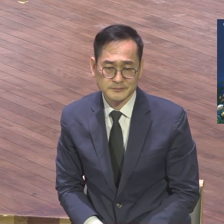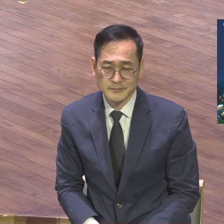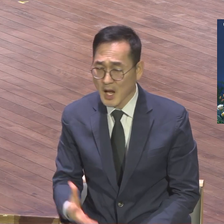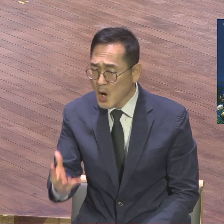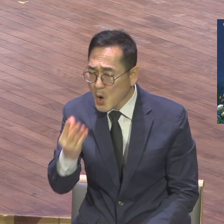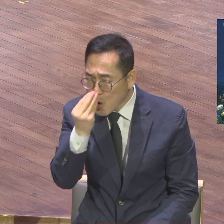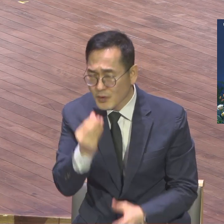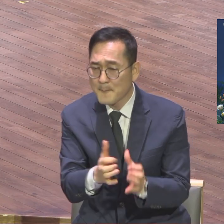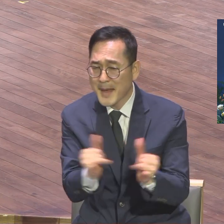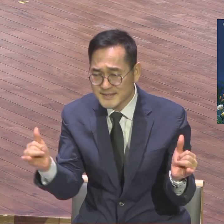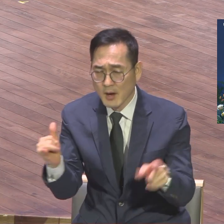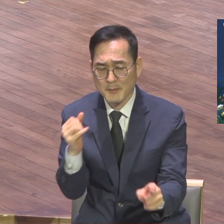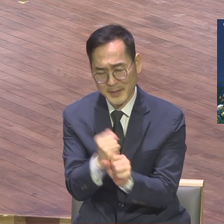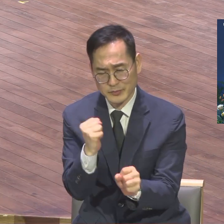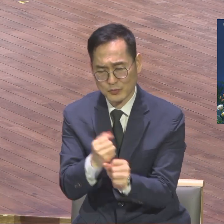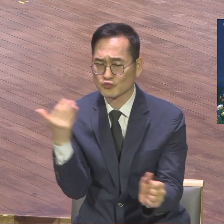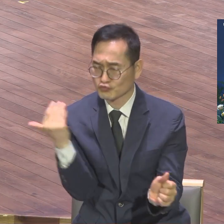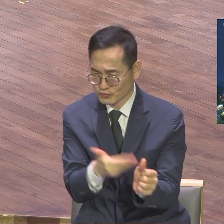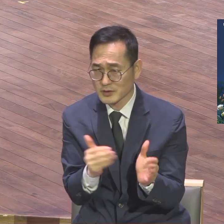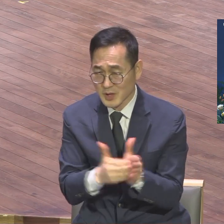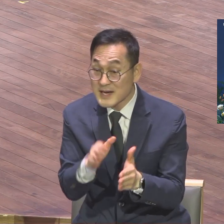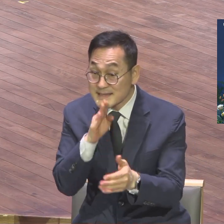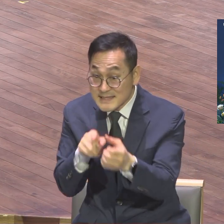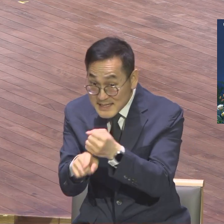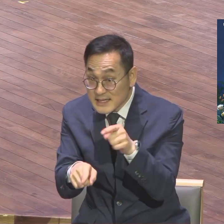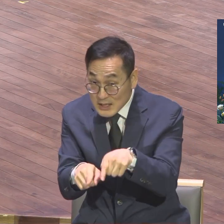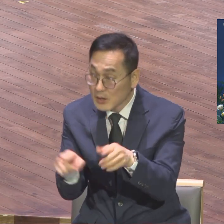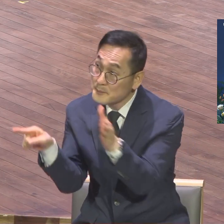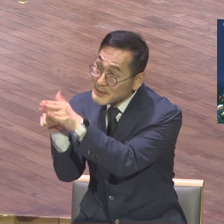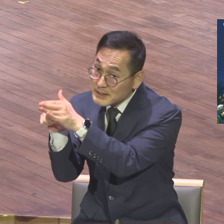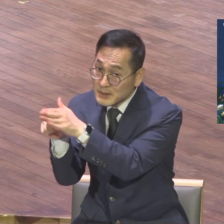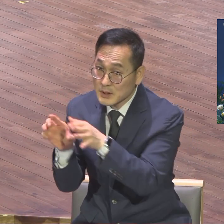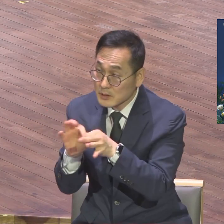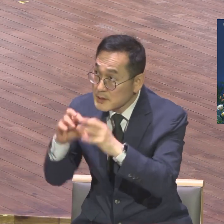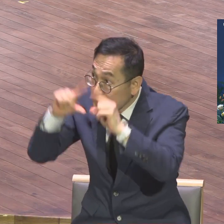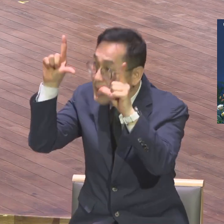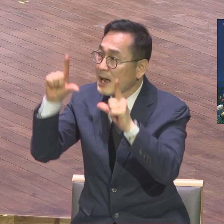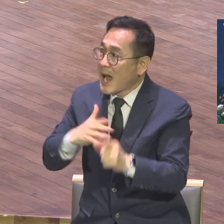백성이 되게 하시고 진리를 믿음으로 알고 구원받게 하시면 감사합니다.